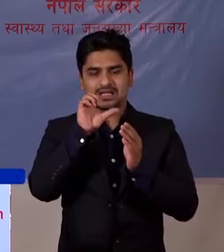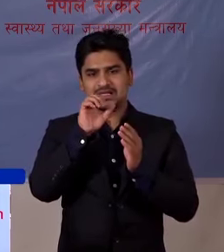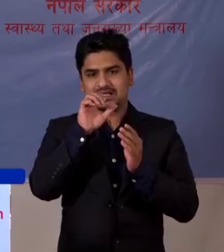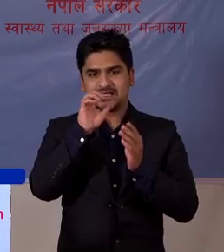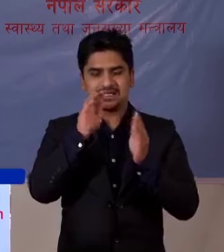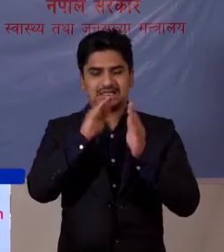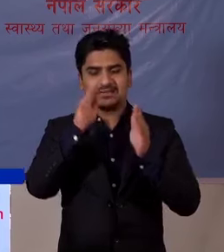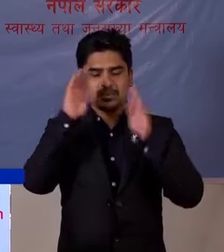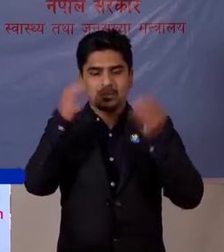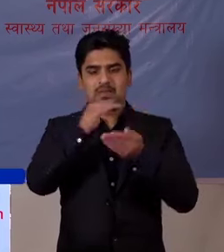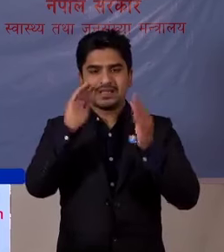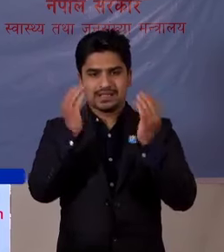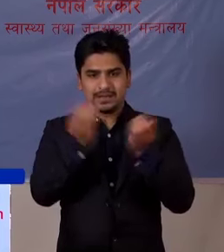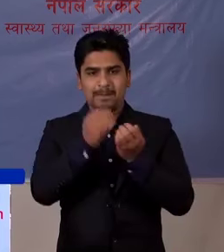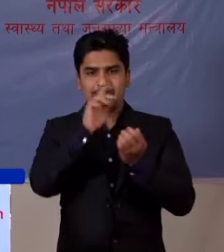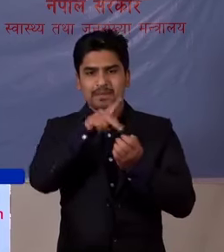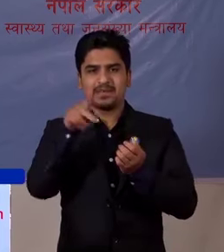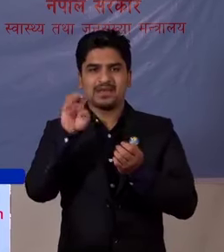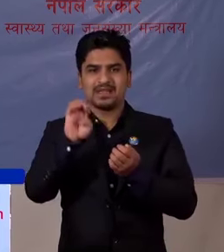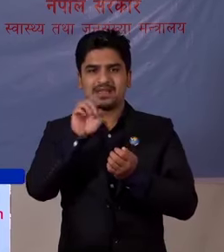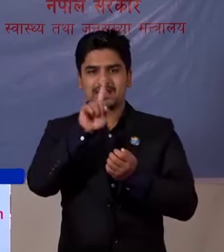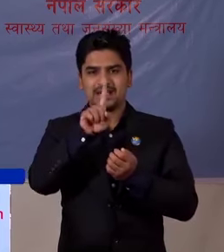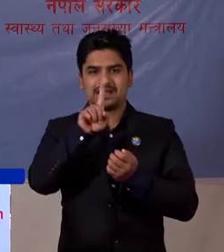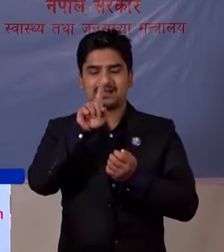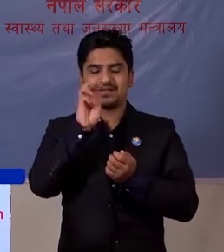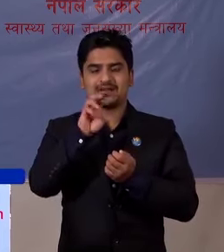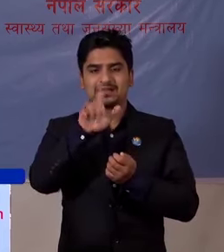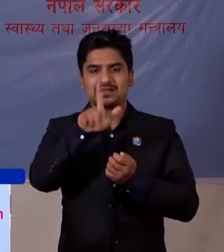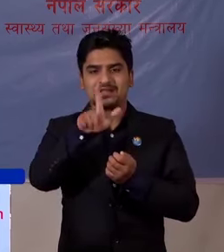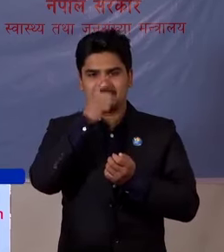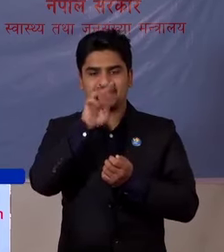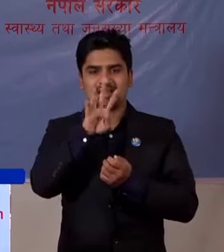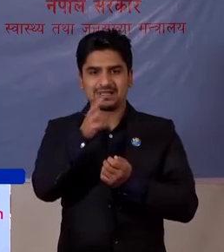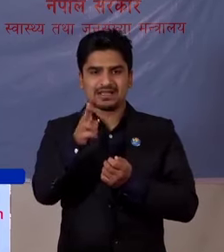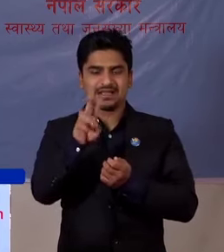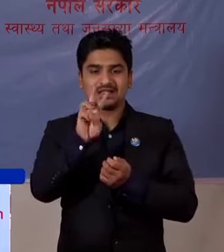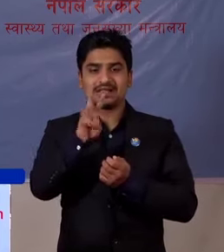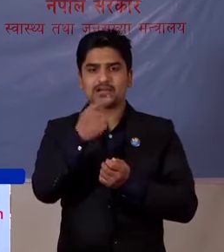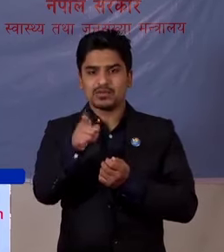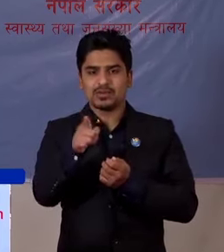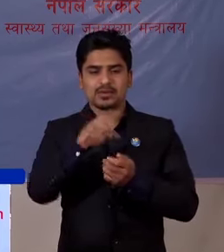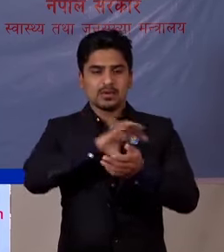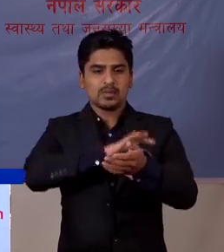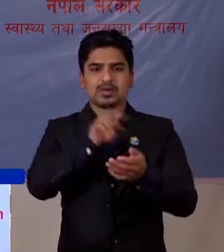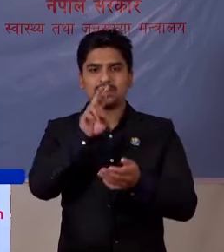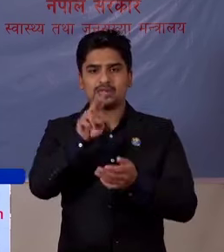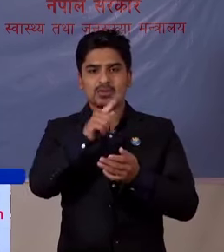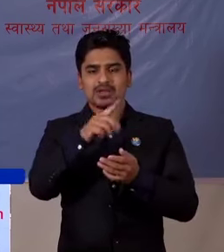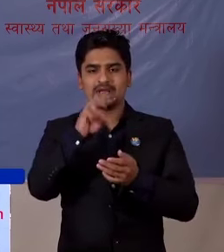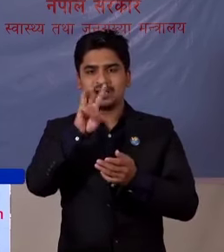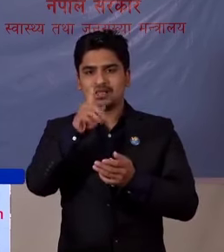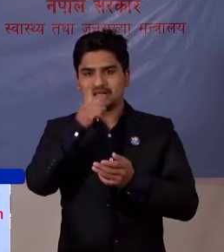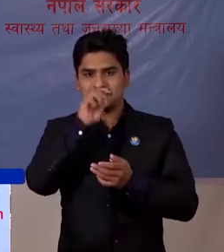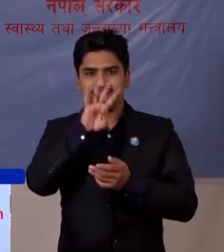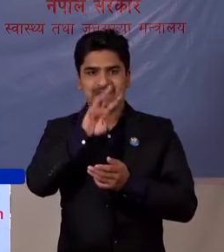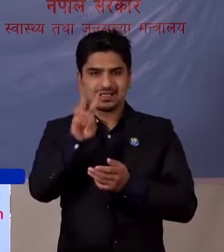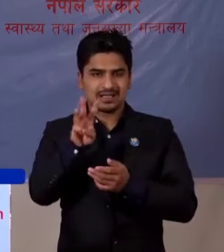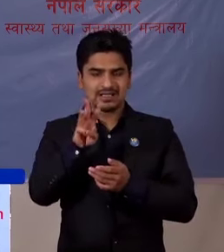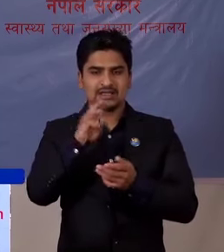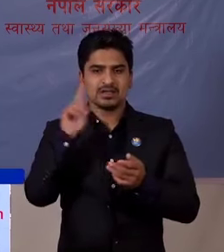पीपी 1743 उटा प्रदिस्ट नमर दुईको लागी 343